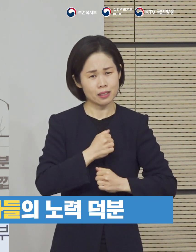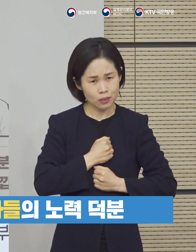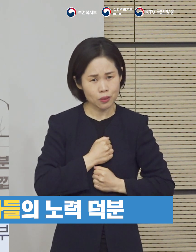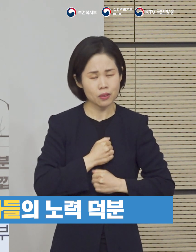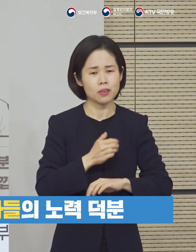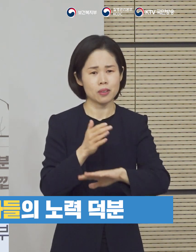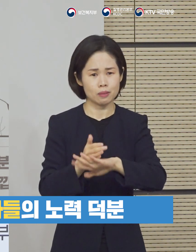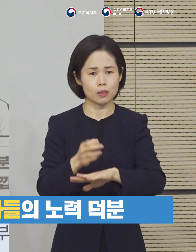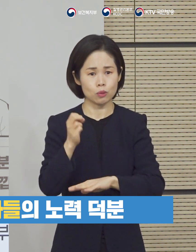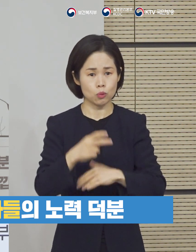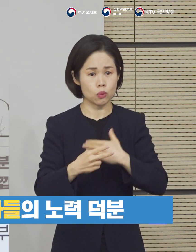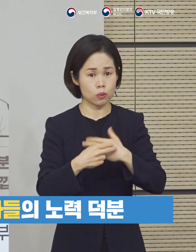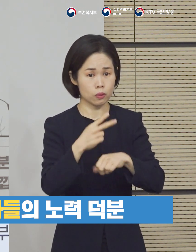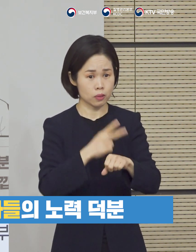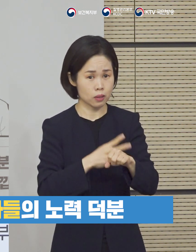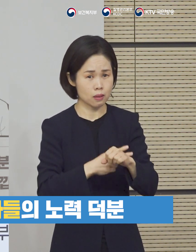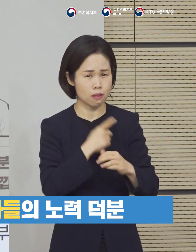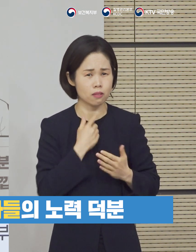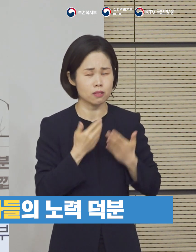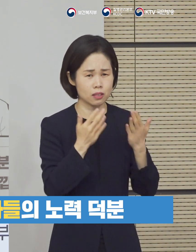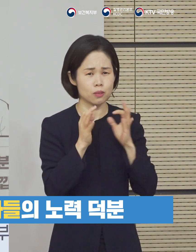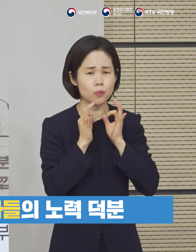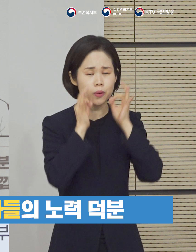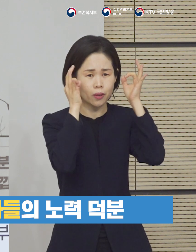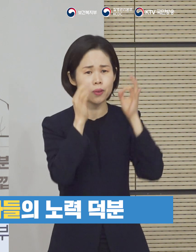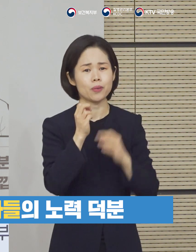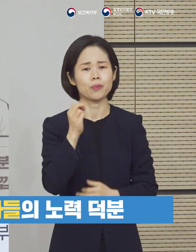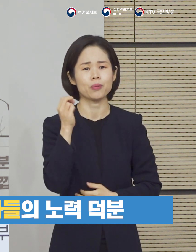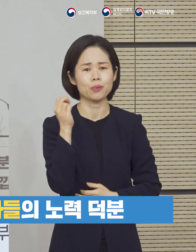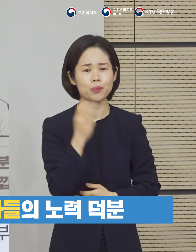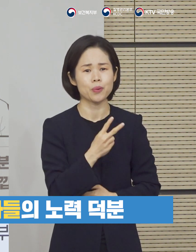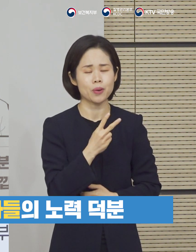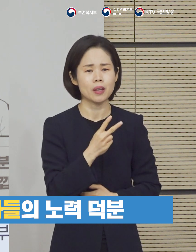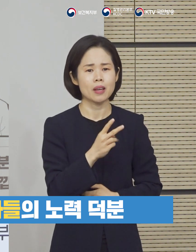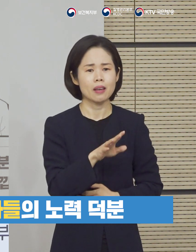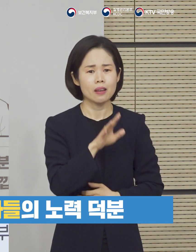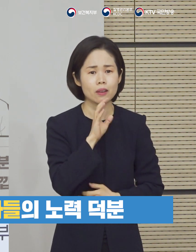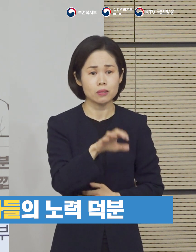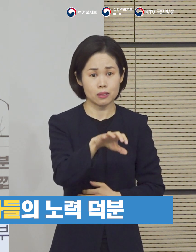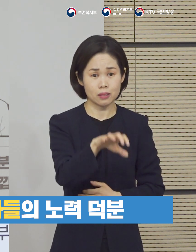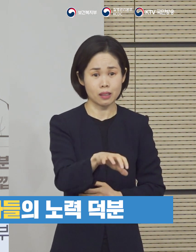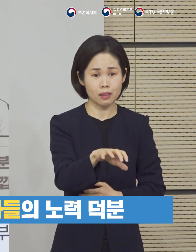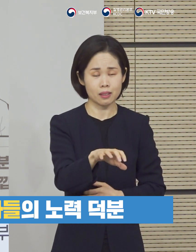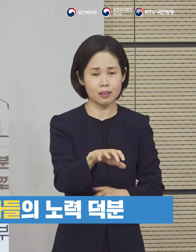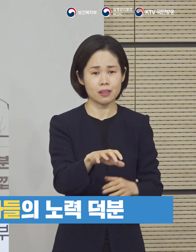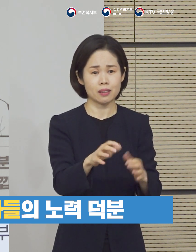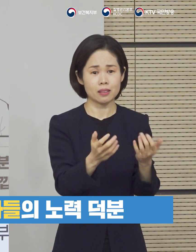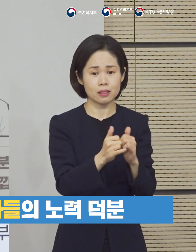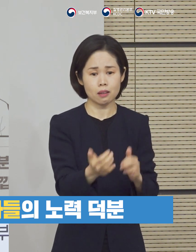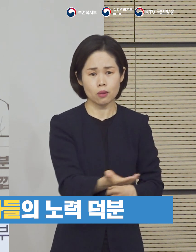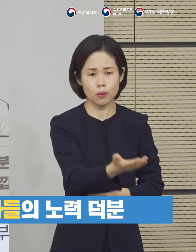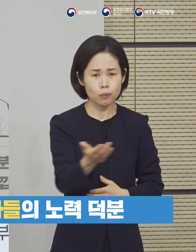의료진들의 헌신과 노력 그리고 현장에서 여러 종사자들의